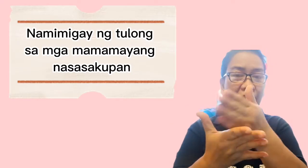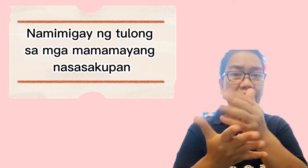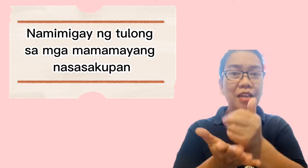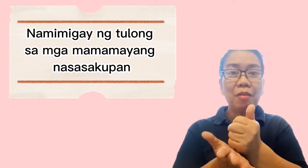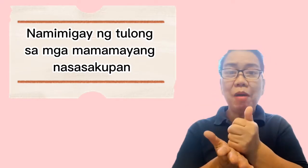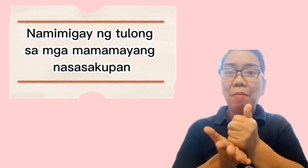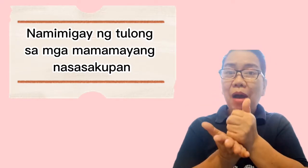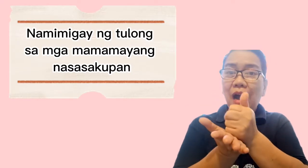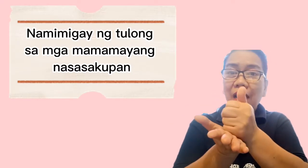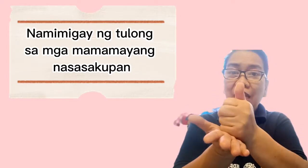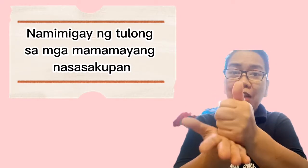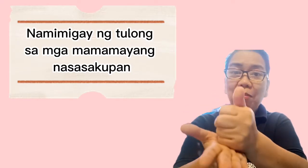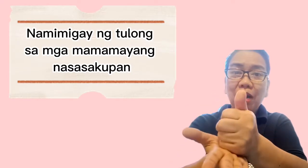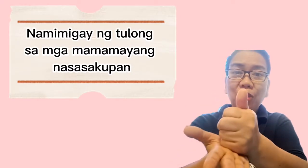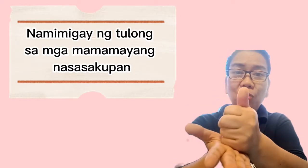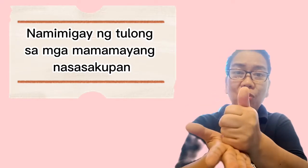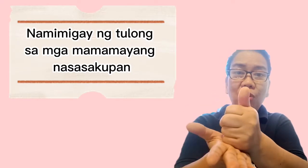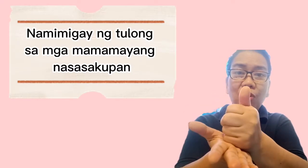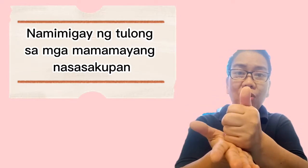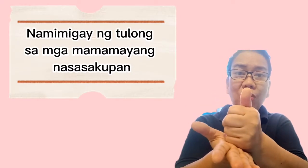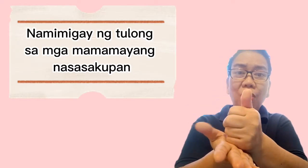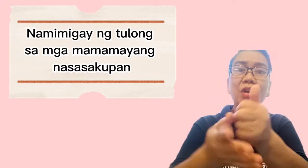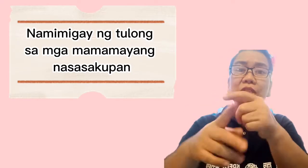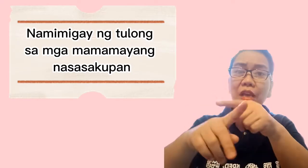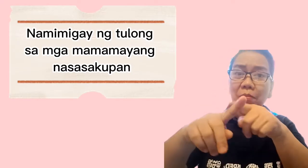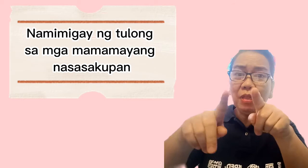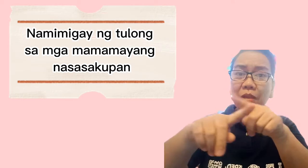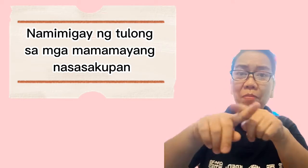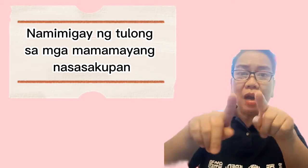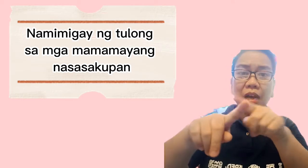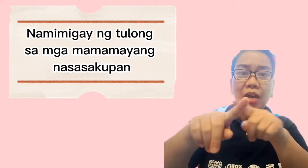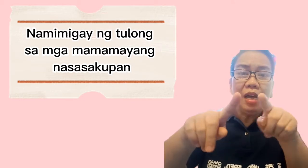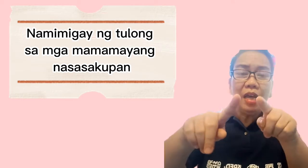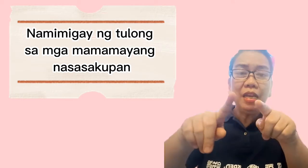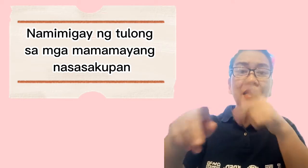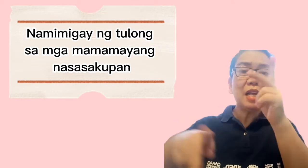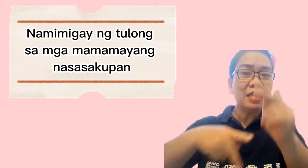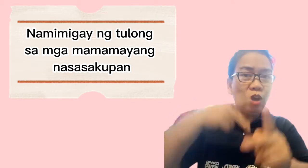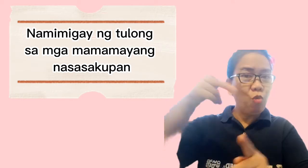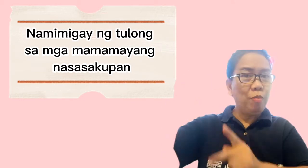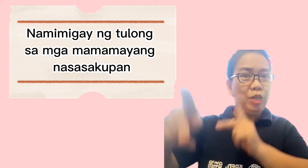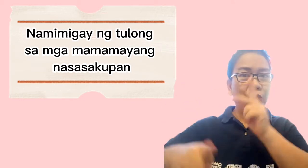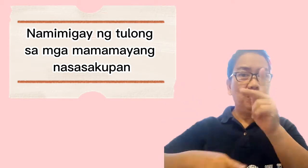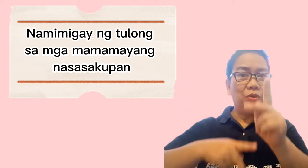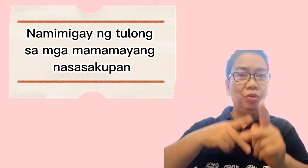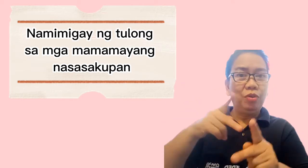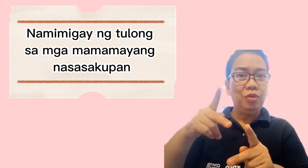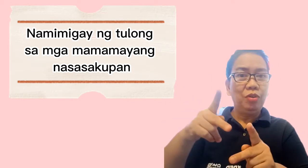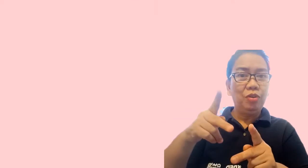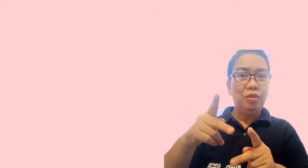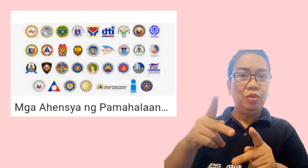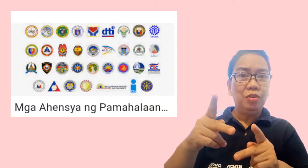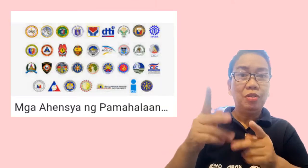Nagbabahagi ng mga tulong sa iba't ibang nasasakupa nito sa